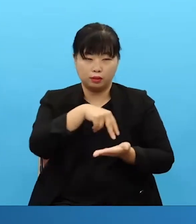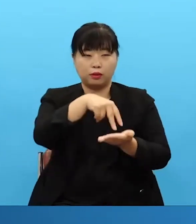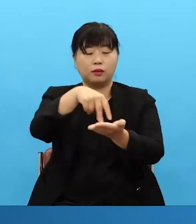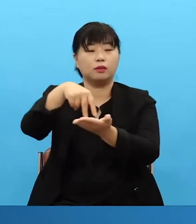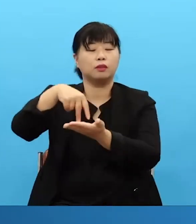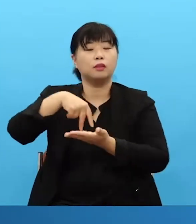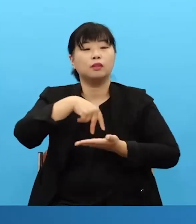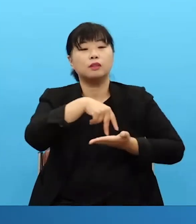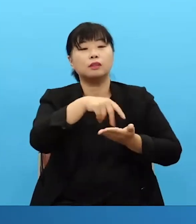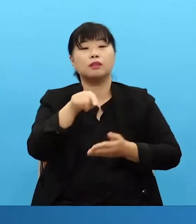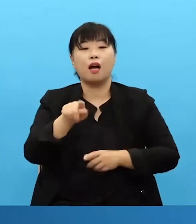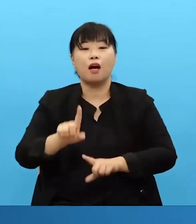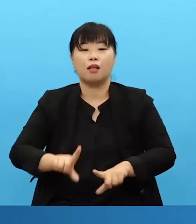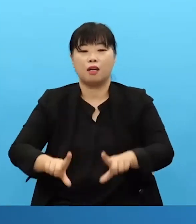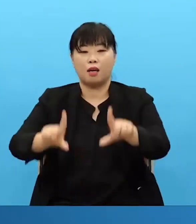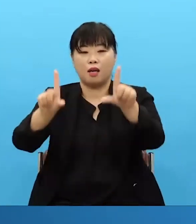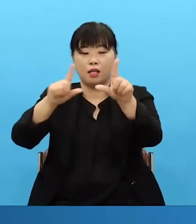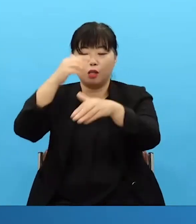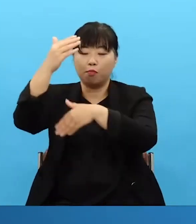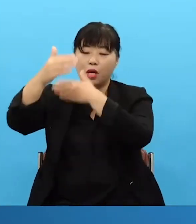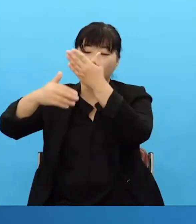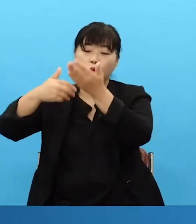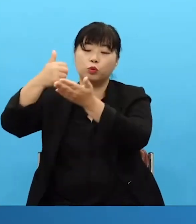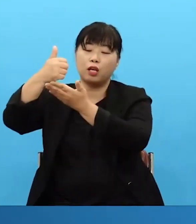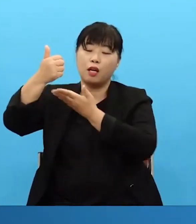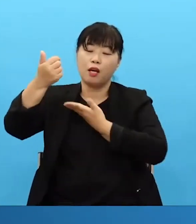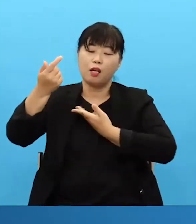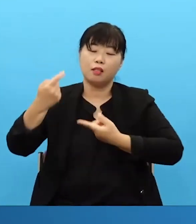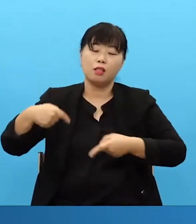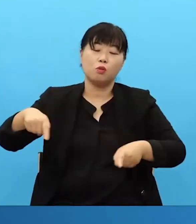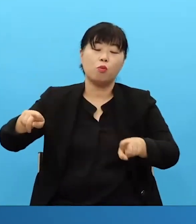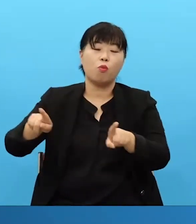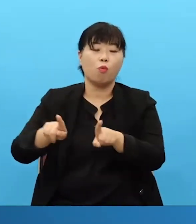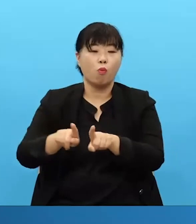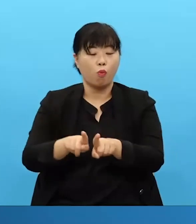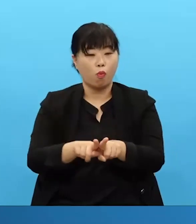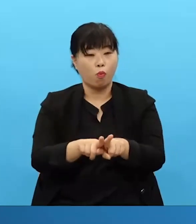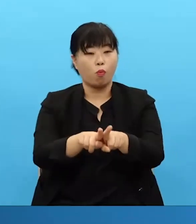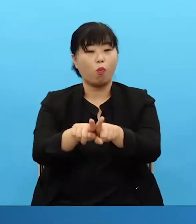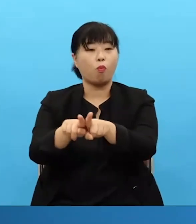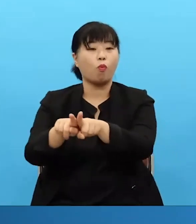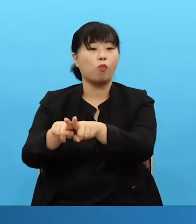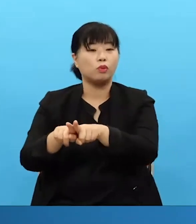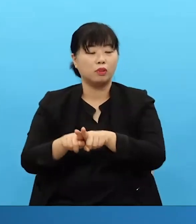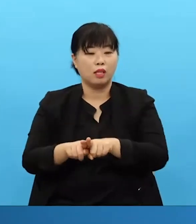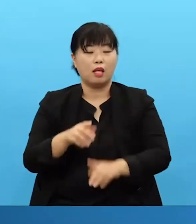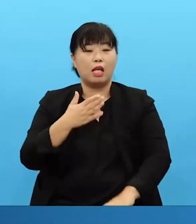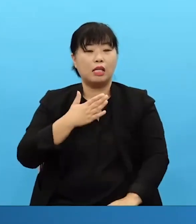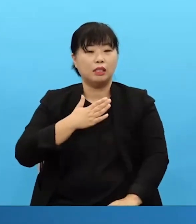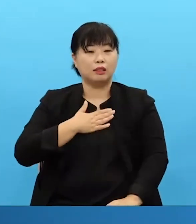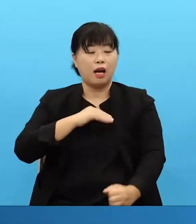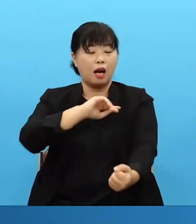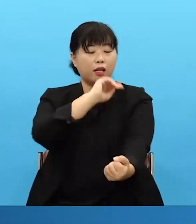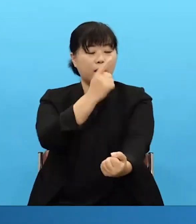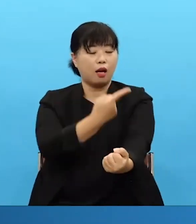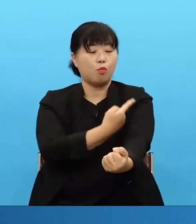그날의 인바누엘이오 나의